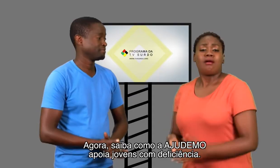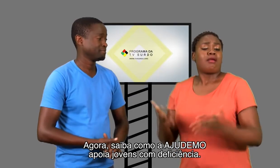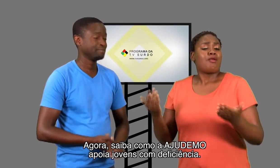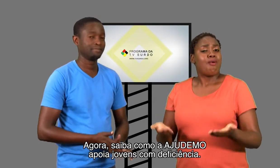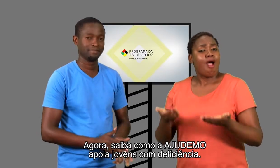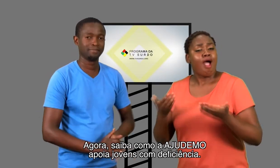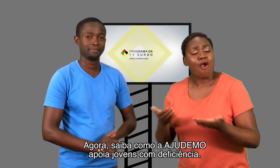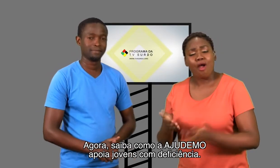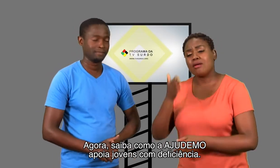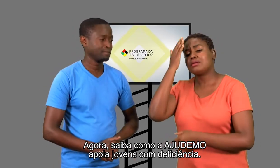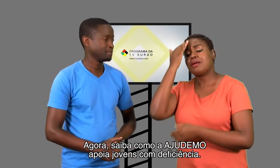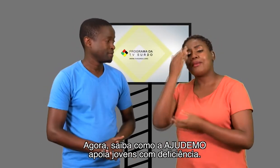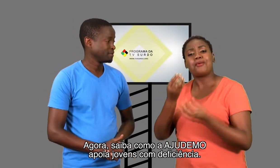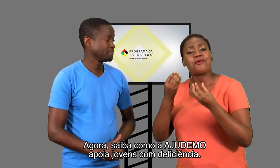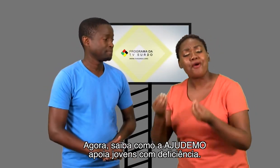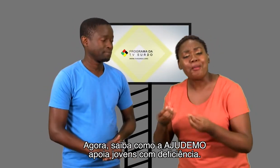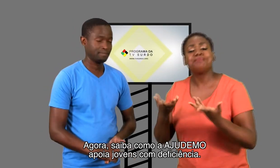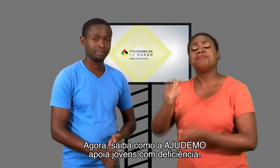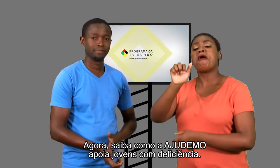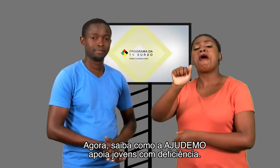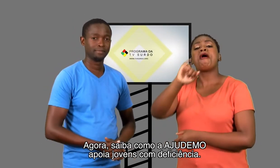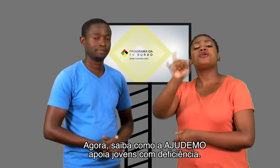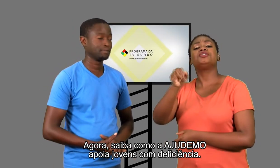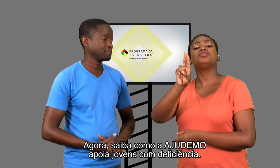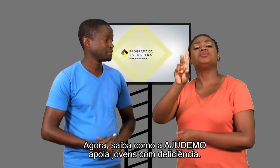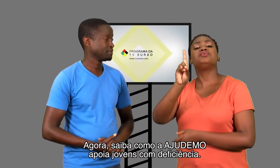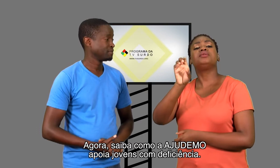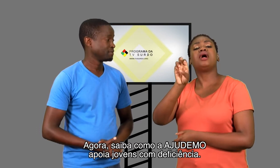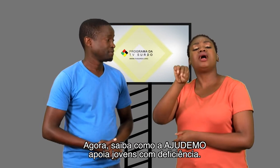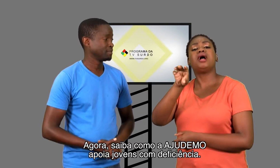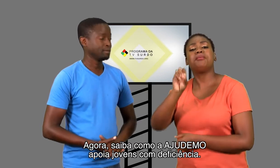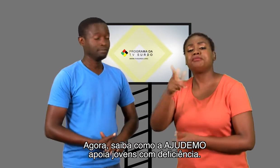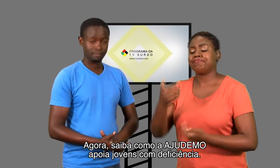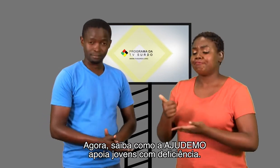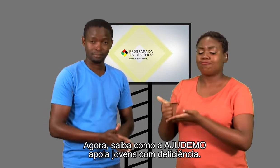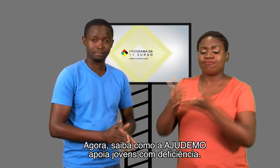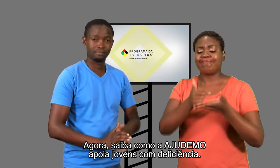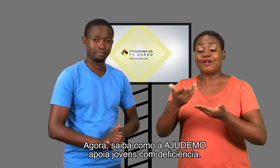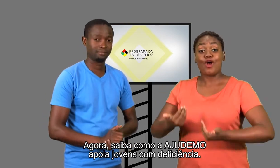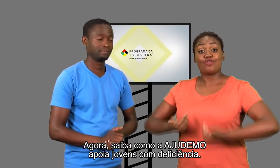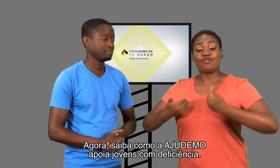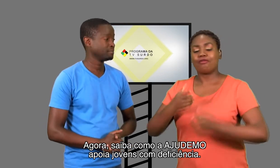Agora, saiba como a Ajudemo apoia jovens com deficiência.